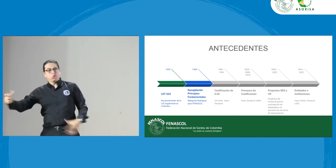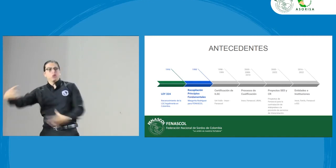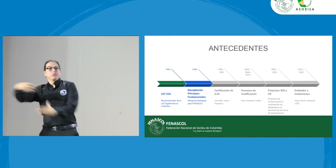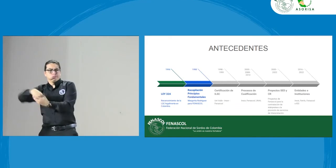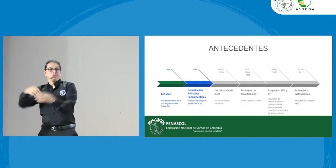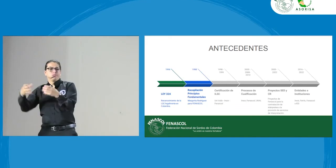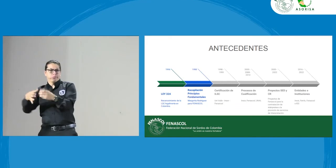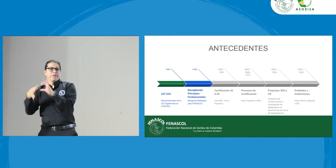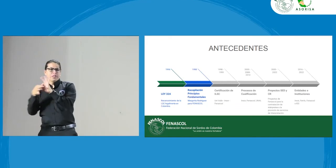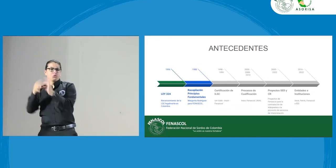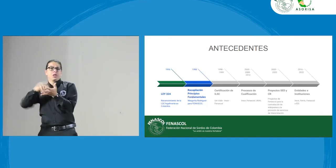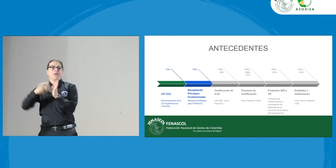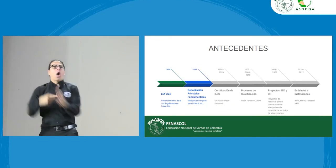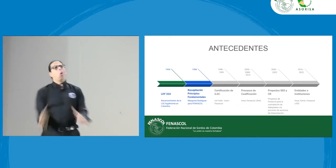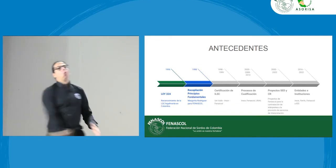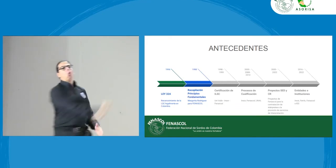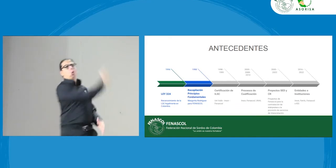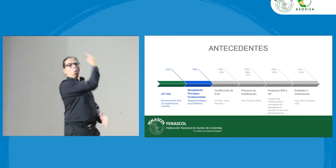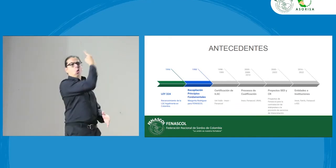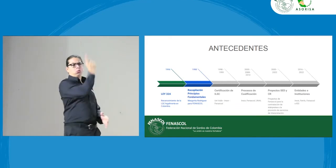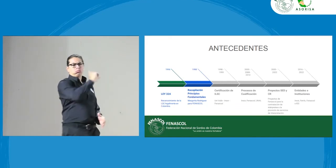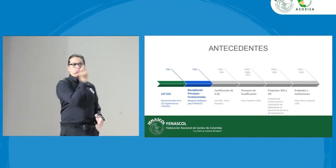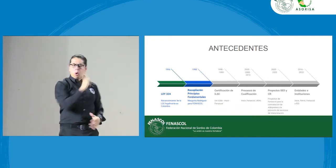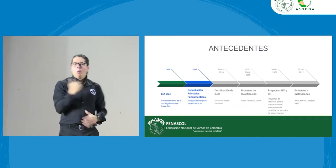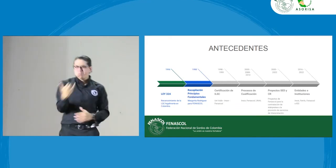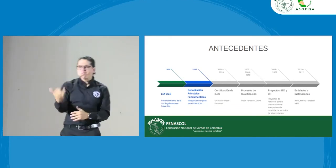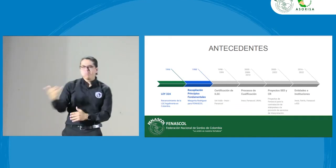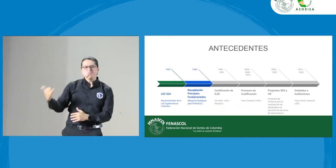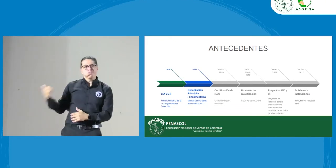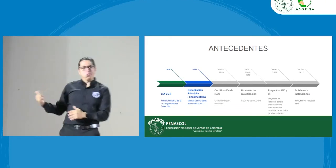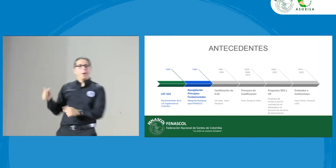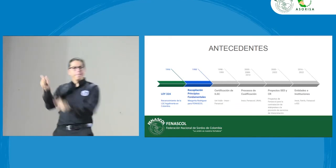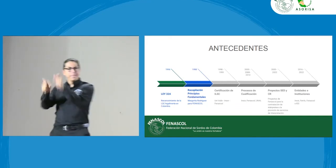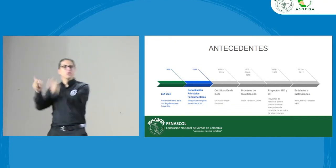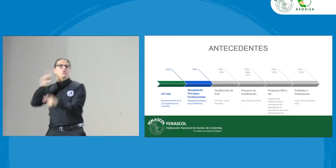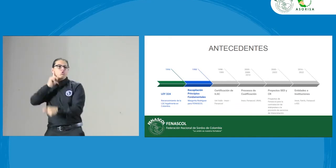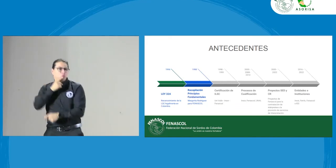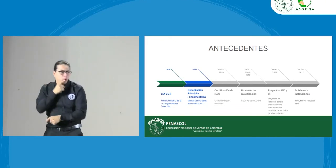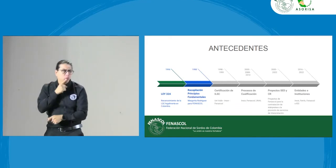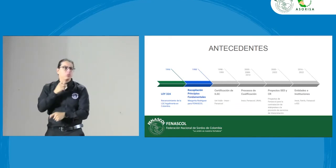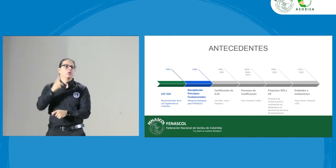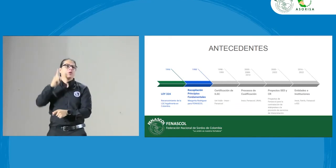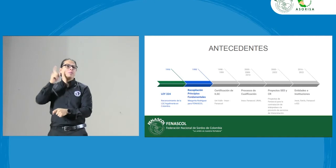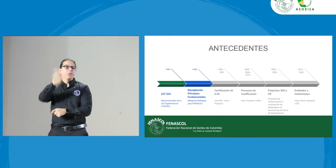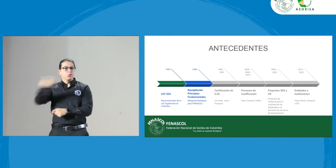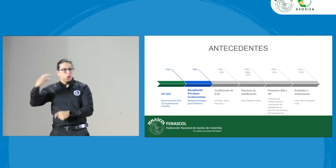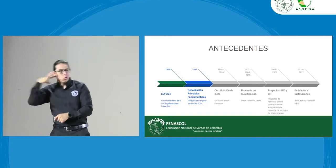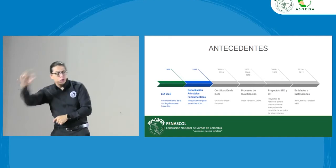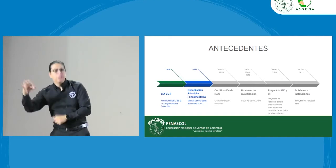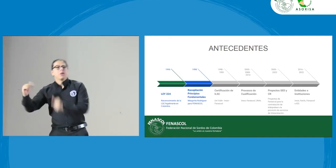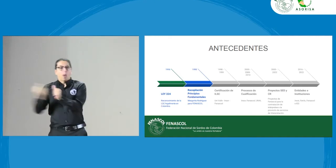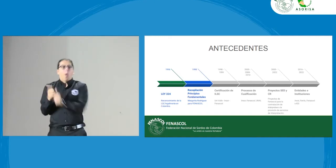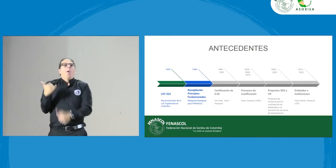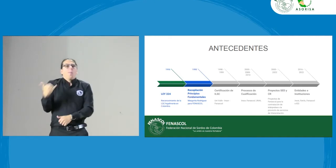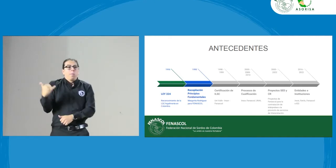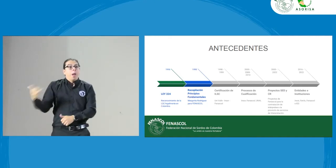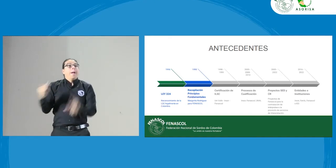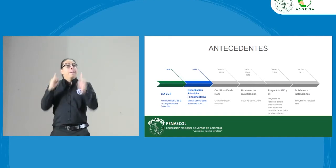del tema de interpretación junto con otras personas de Fenascor no fue solamente ella obviamente eran otras personas personas sordas personas